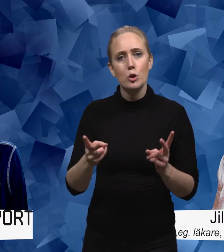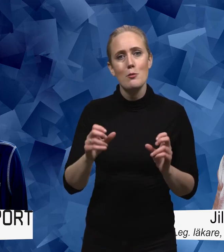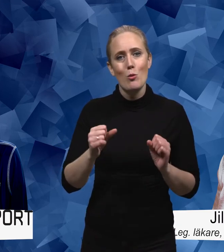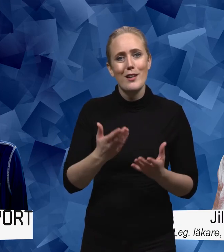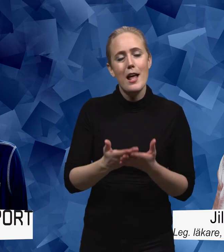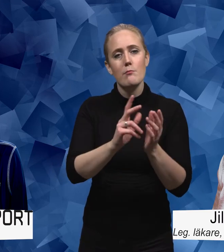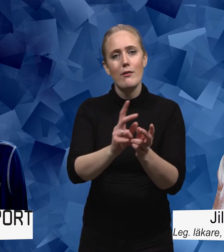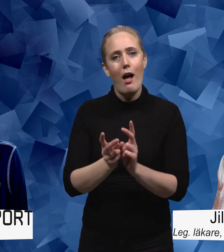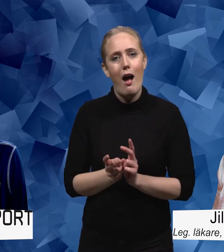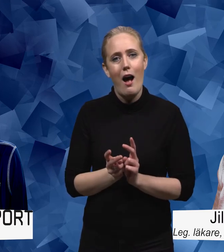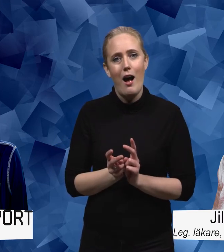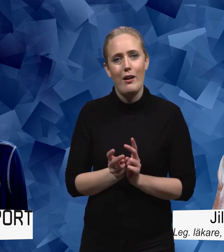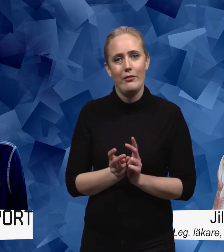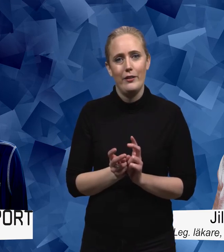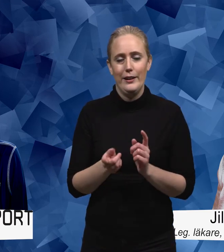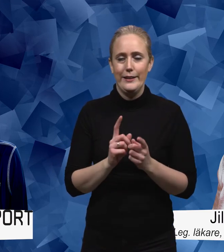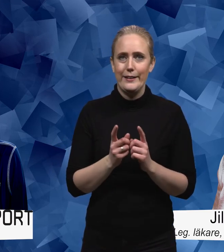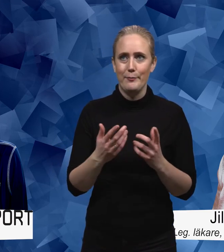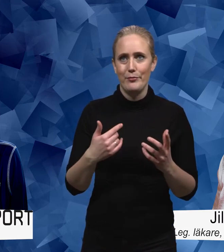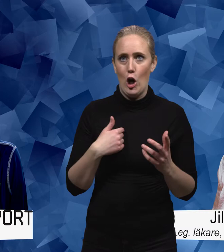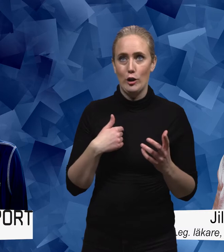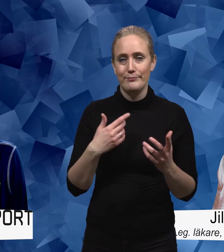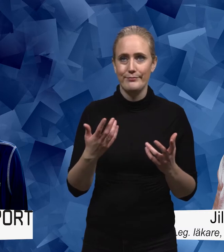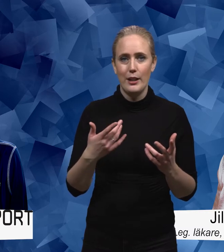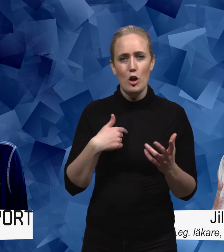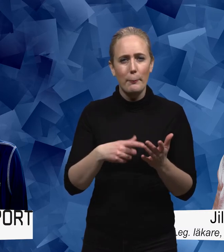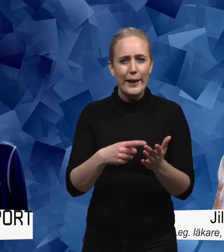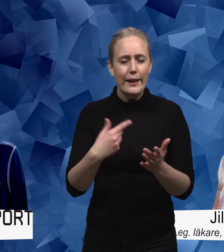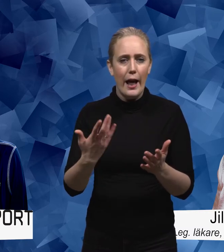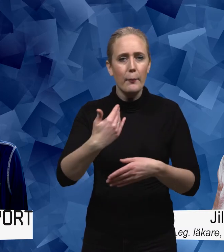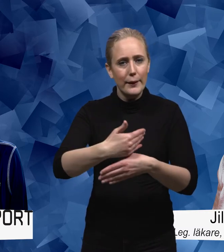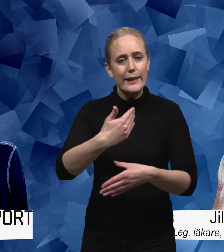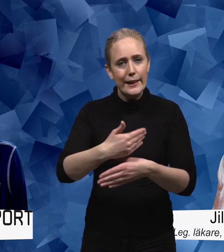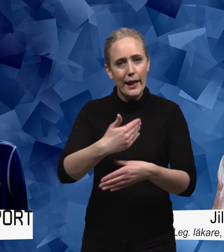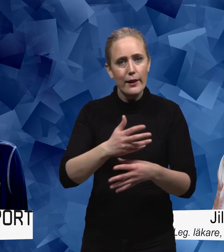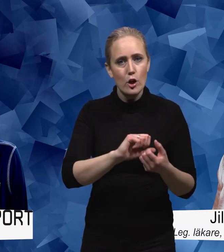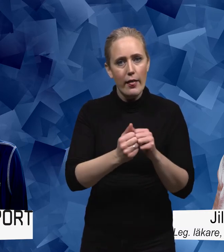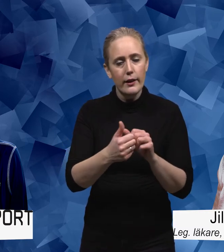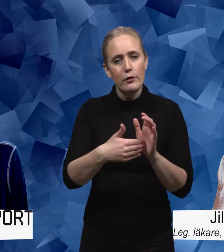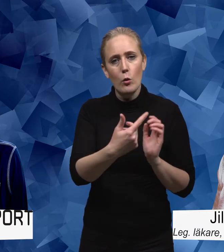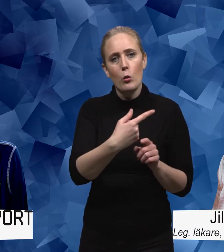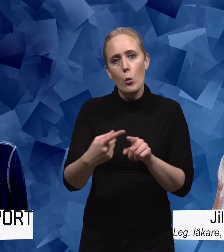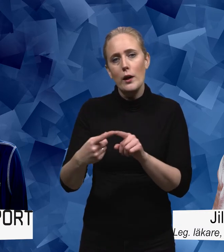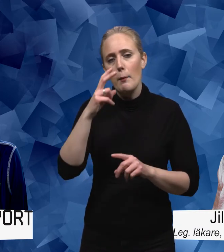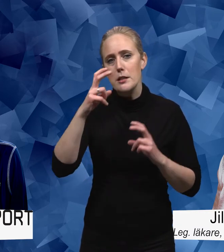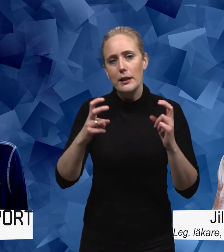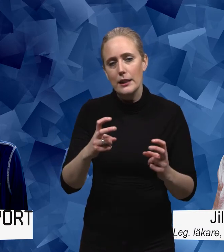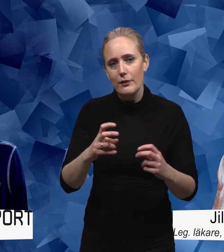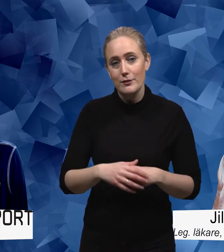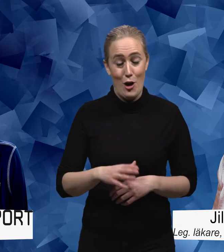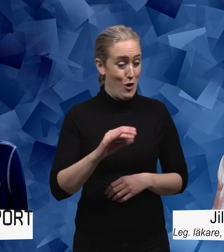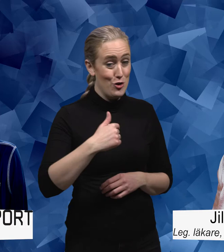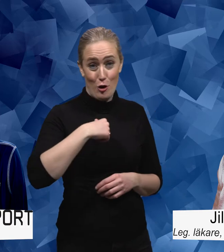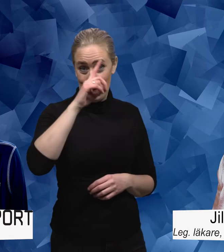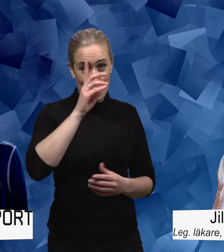ut en hand det lät lite löjligt och floskligt jag menar inte så men jag menar att beteendeförändring måste komma från flera håll jag förstår